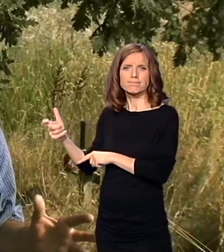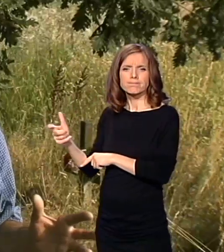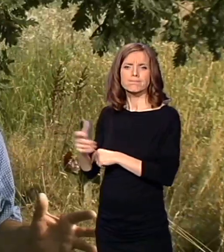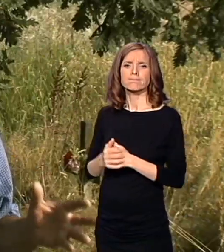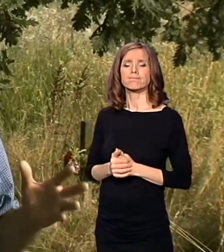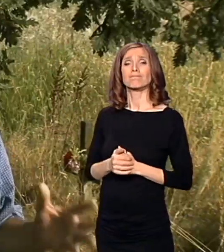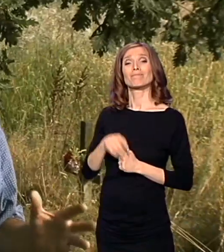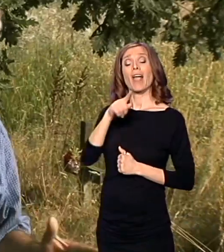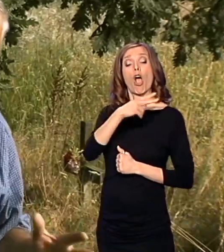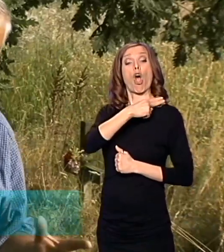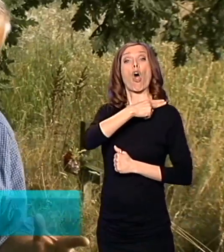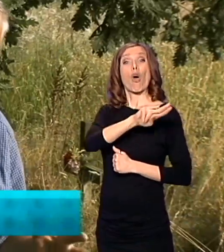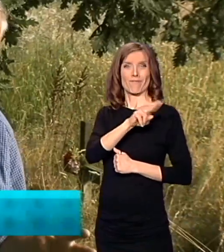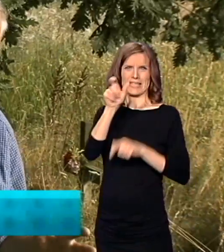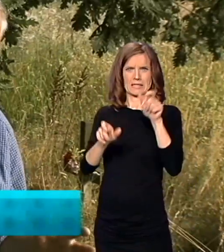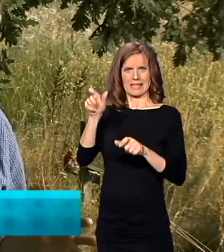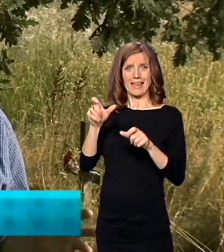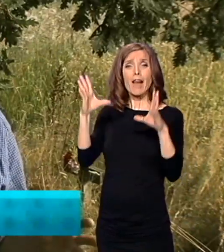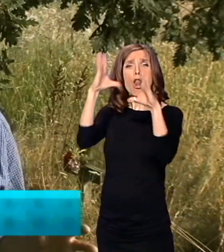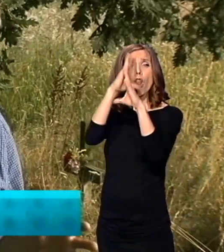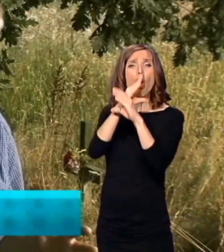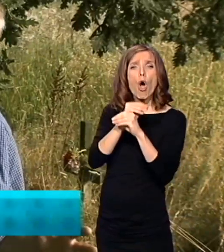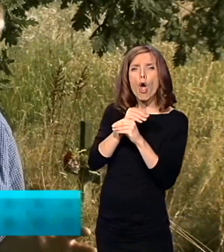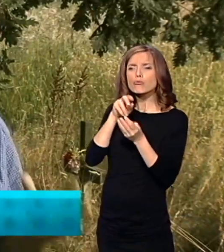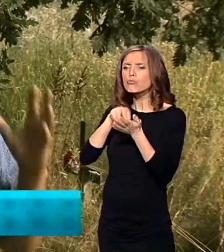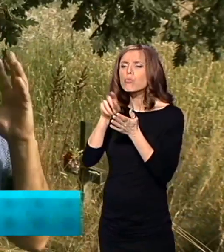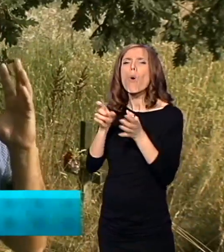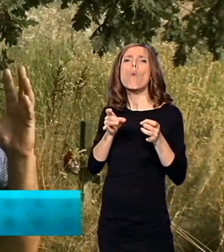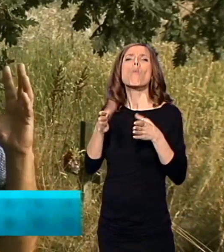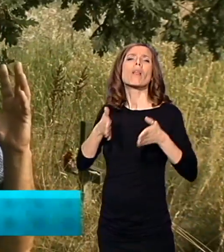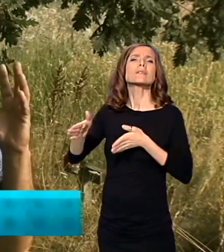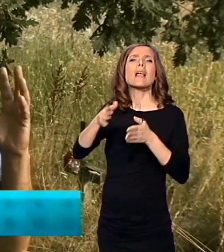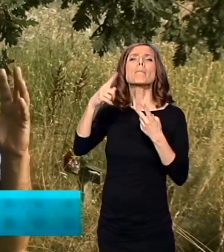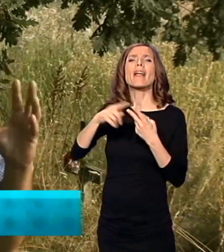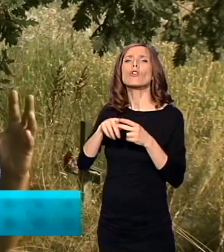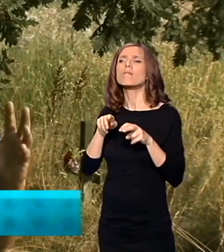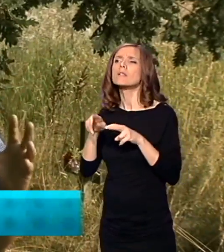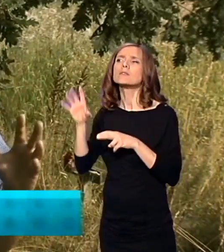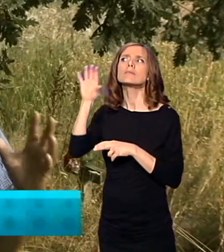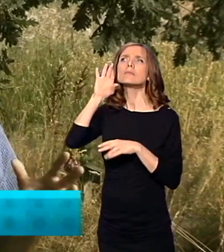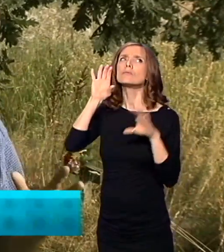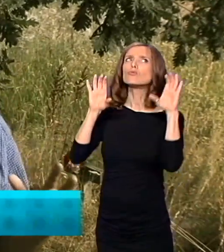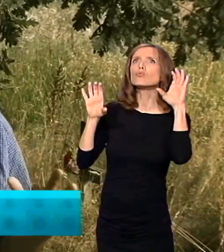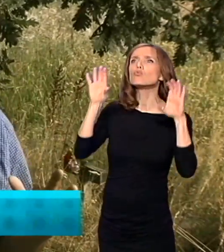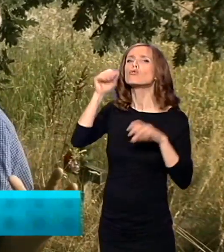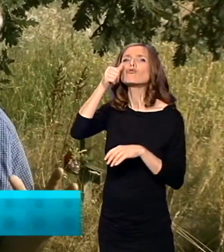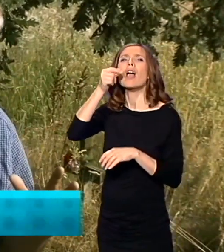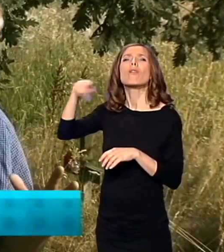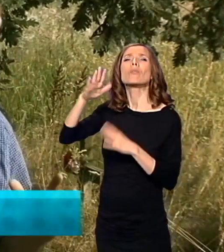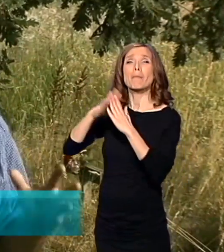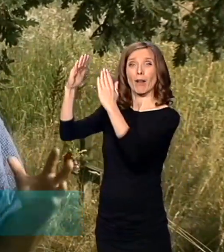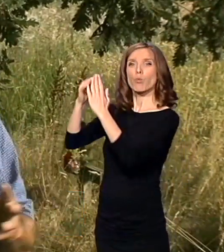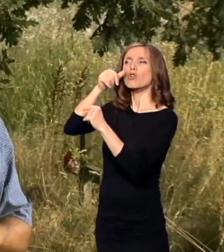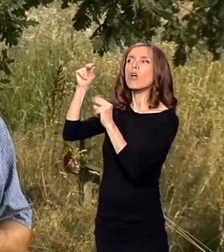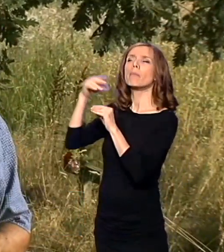Oficiri su noću išli, ulicama Petrovca slušali šta govori narod pod prozor